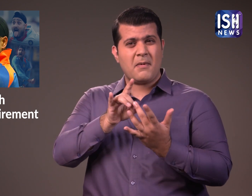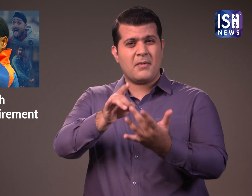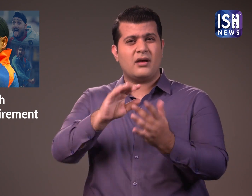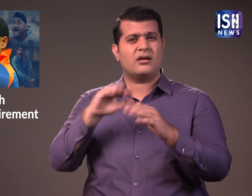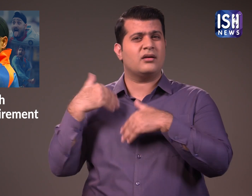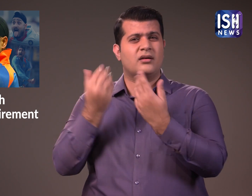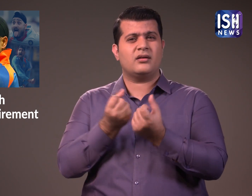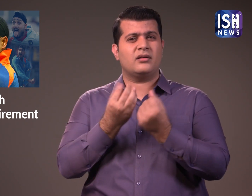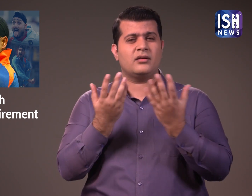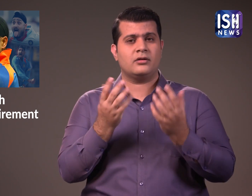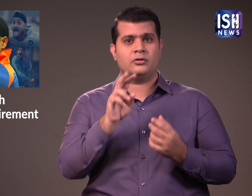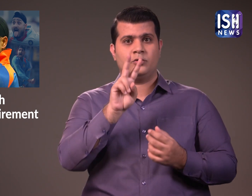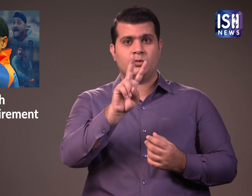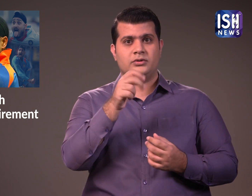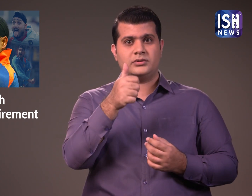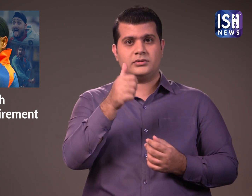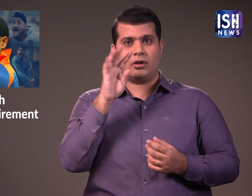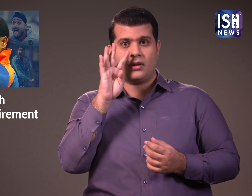279 विकेट लिये है